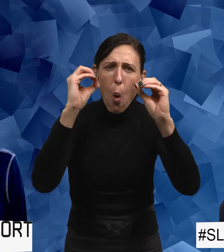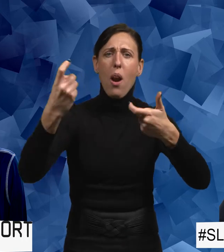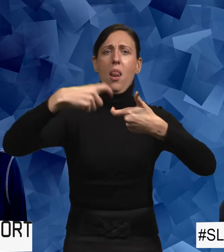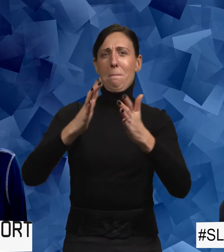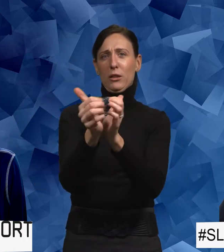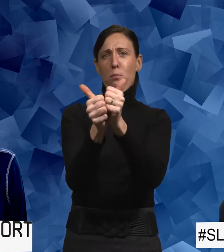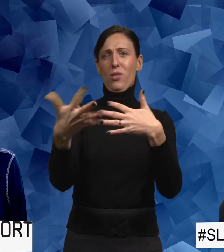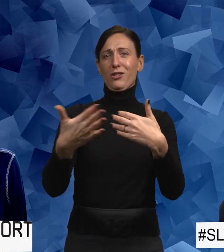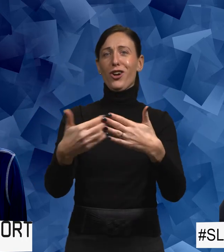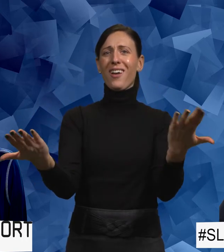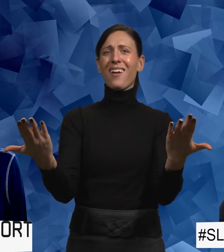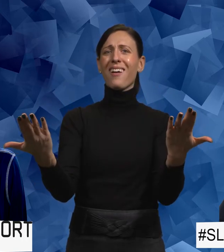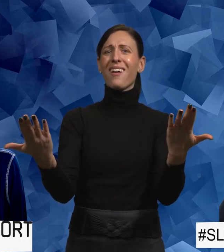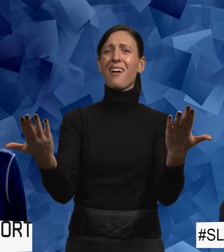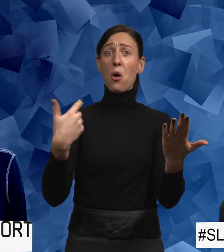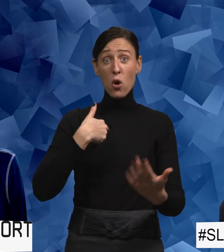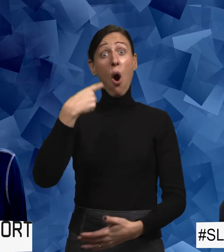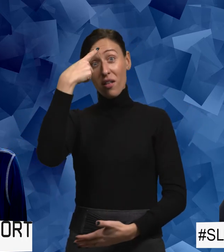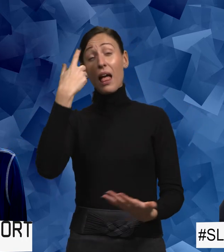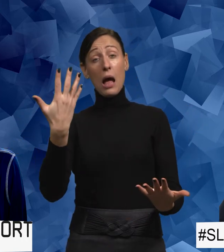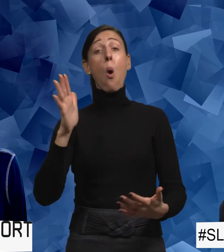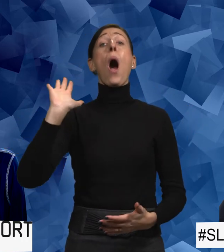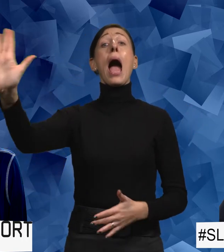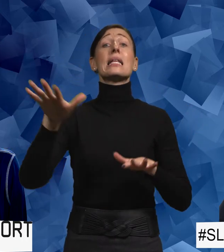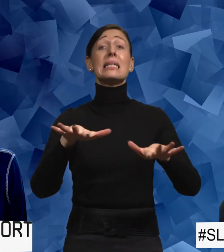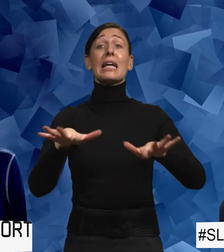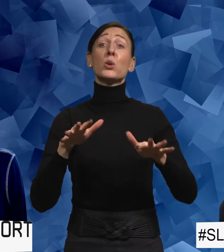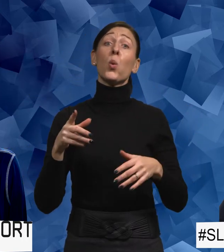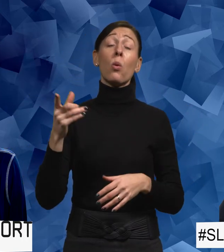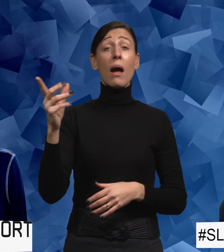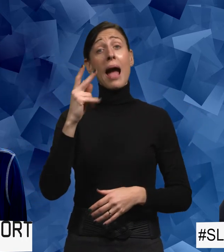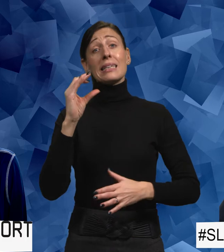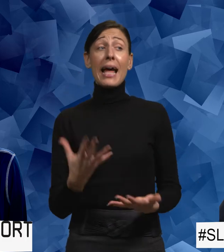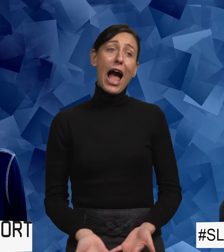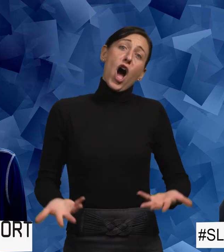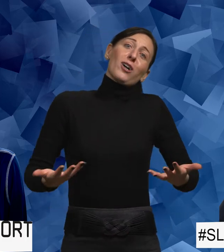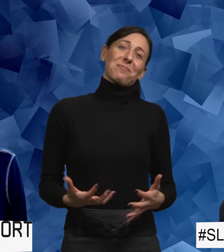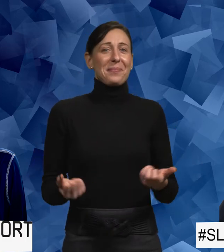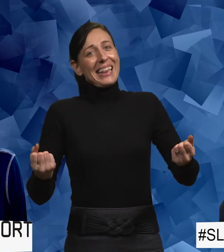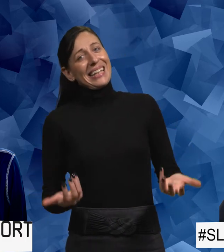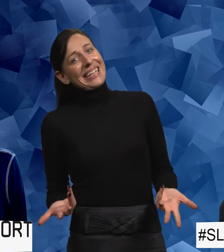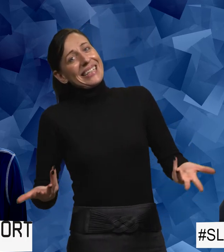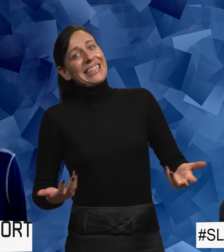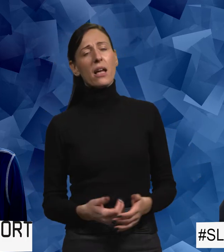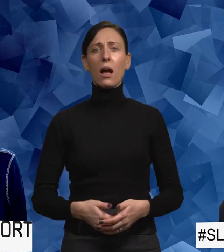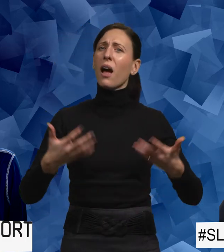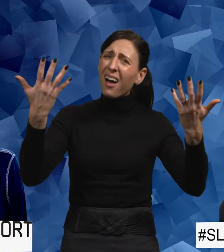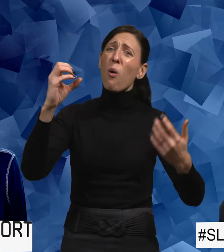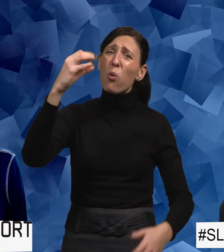har ingenting med sport att göra. Och jag tänker att hennes reaktion, när hon rycker på axlarna och säger, ja men. Och då tänker jag okunskap.